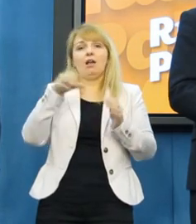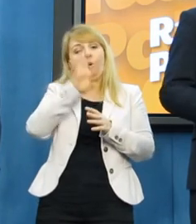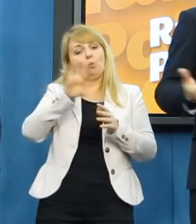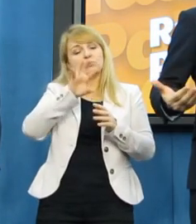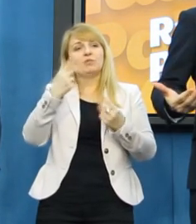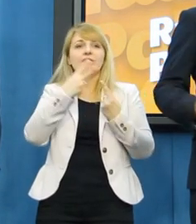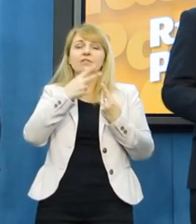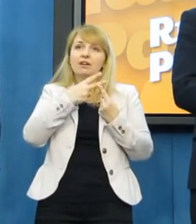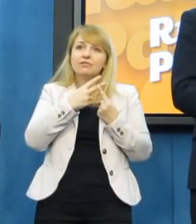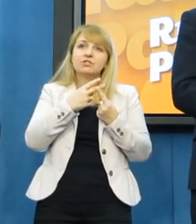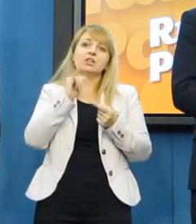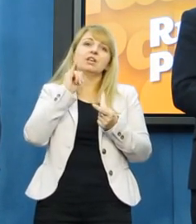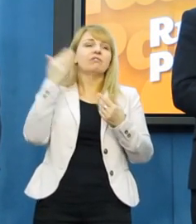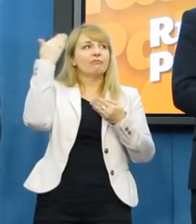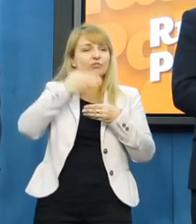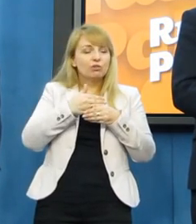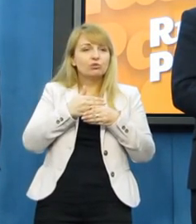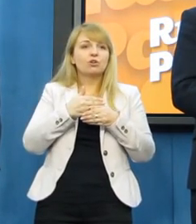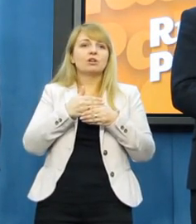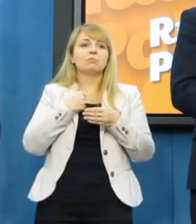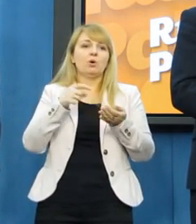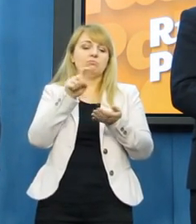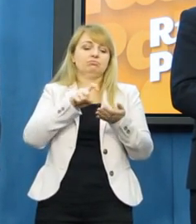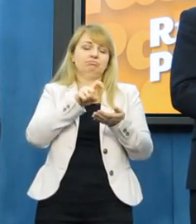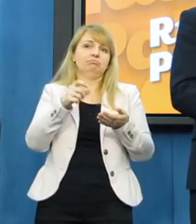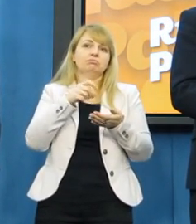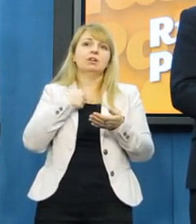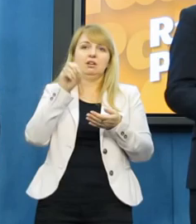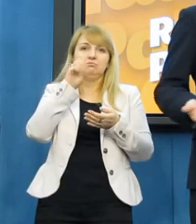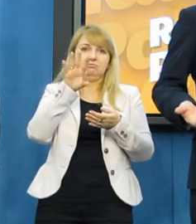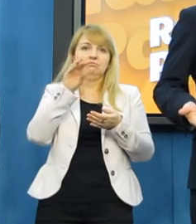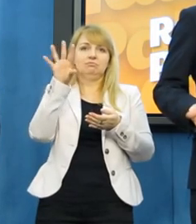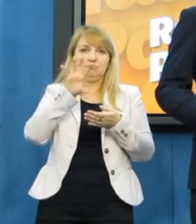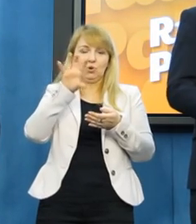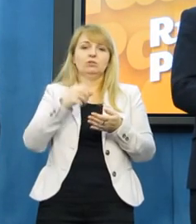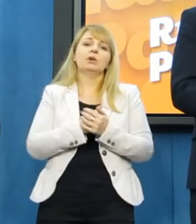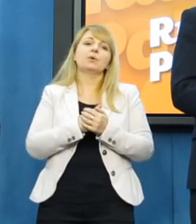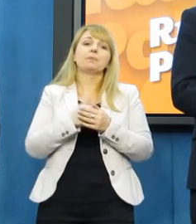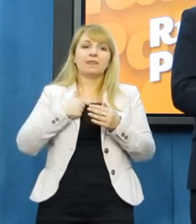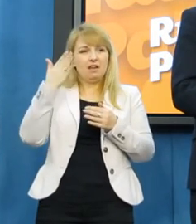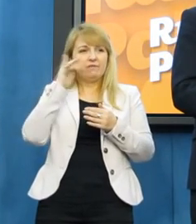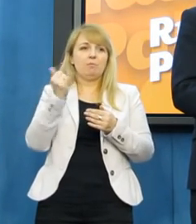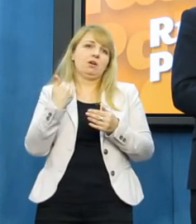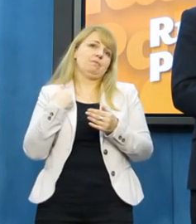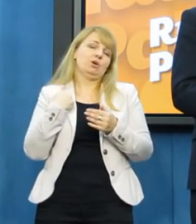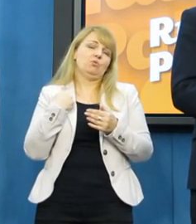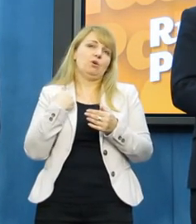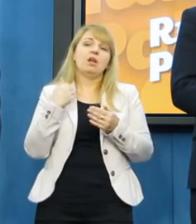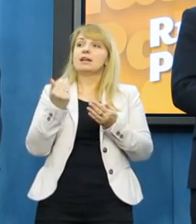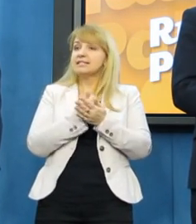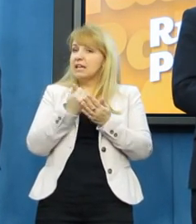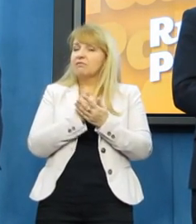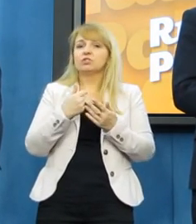z telewizji i wieczorem zresztą z nagrań i w pełni się orientuję co się wydarzyło. Znaczy zawsze,